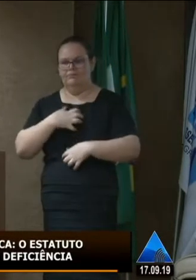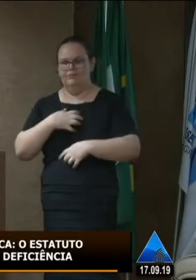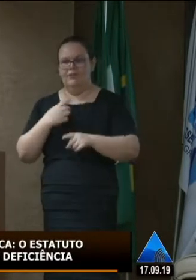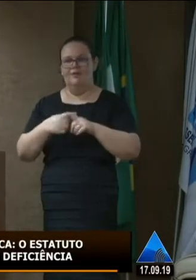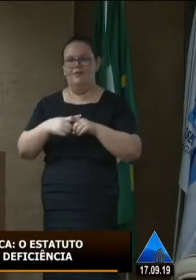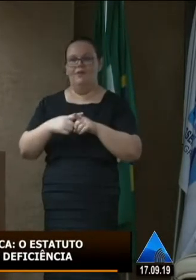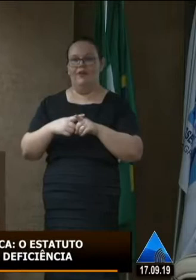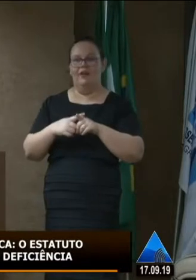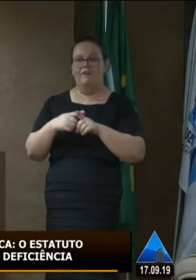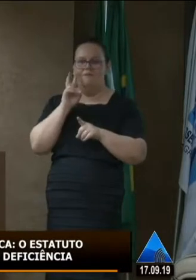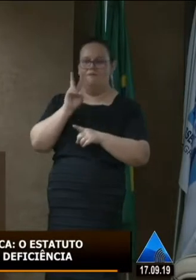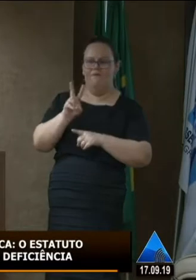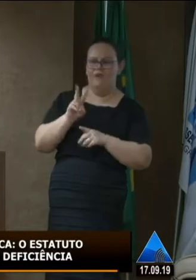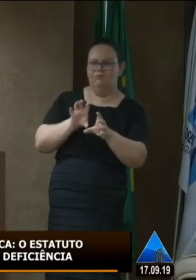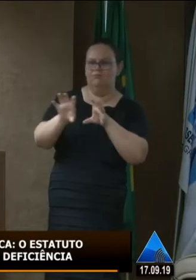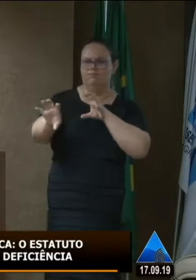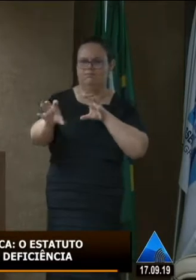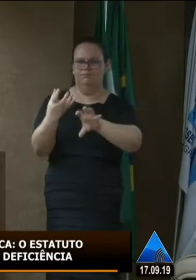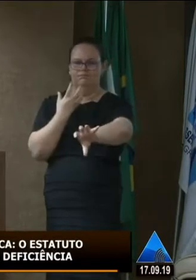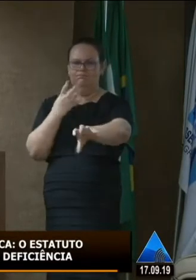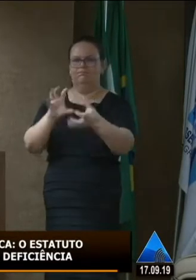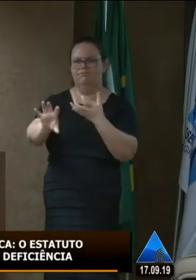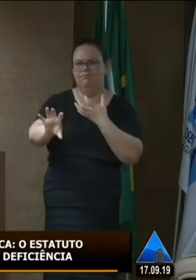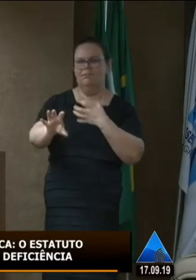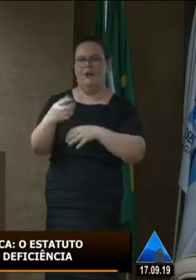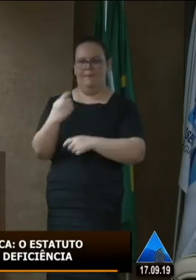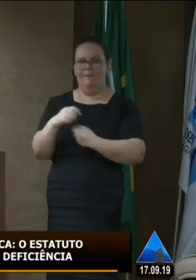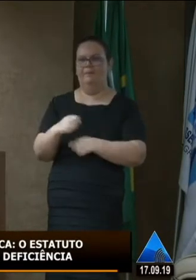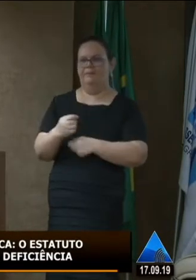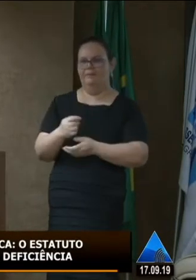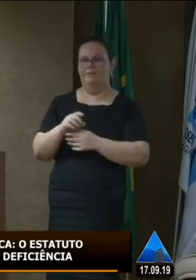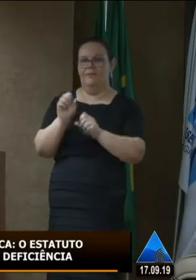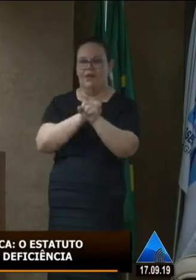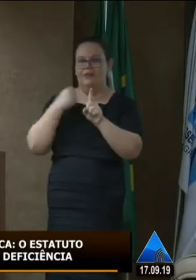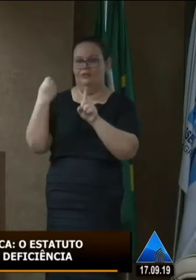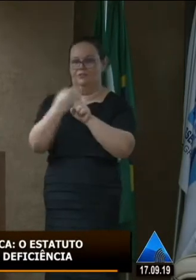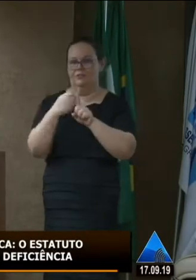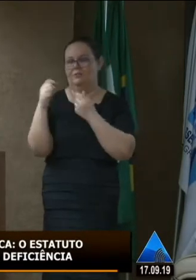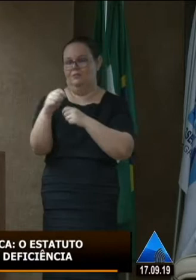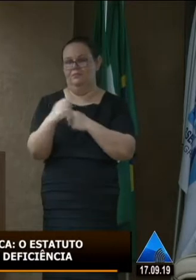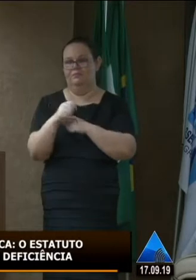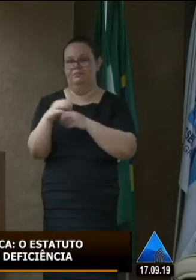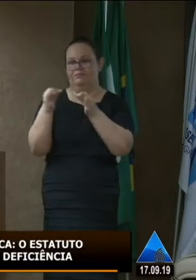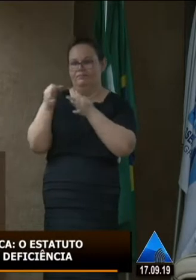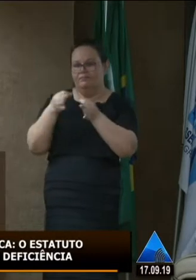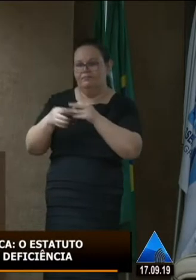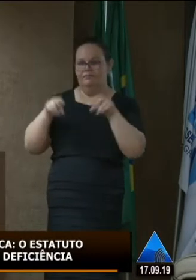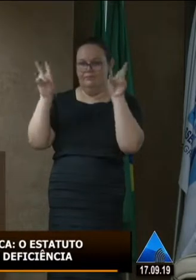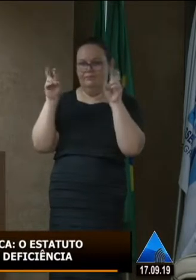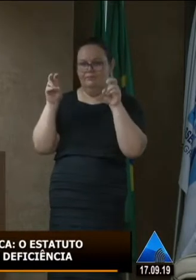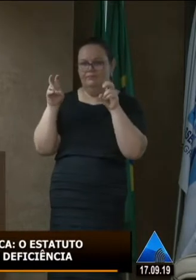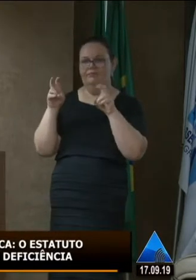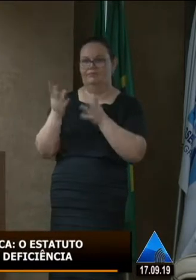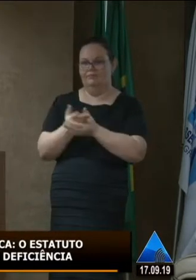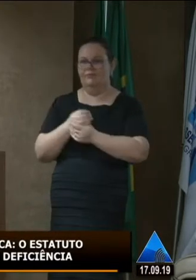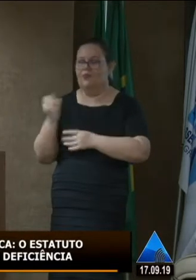possibilidade do outro estar aqui também presente a sociedade precisa sobretudo tratar dessa temática é muito